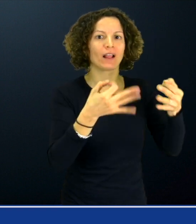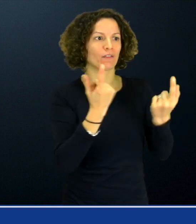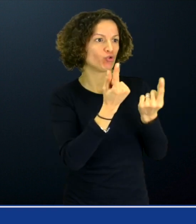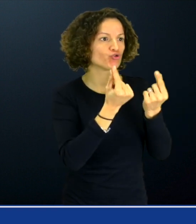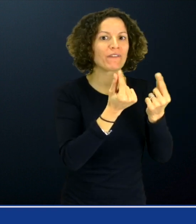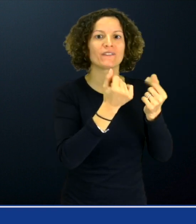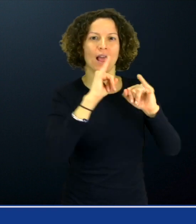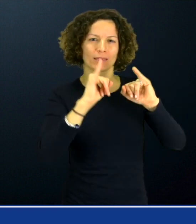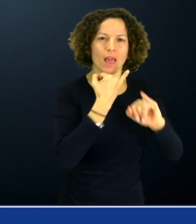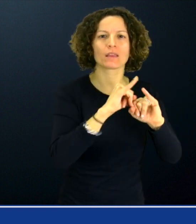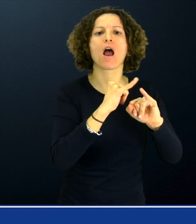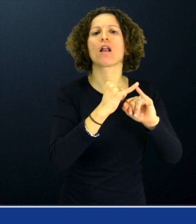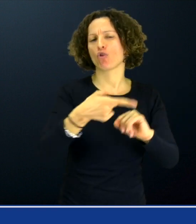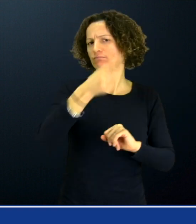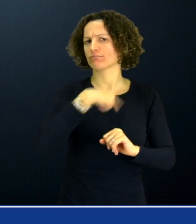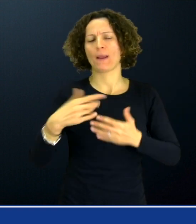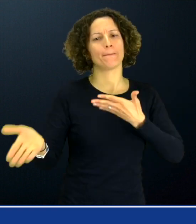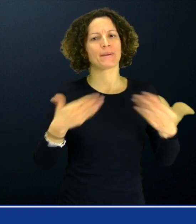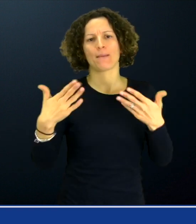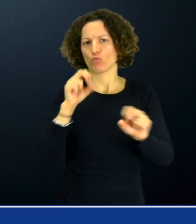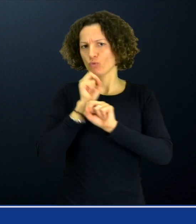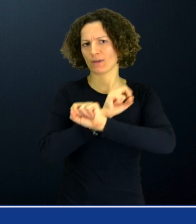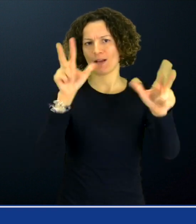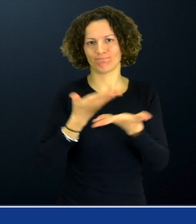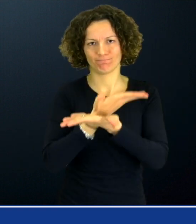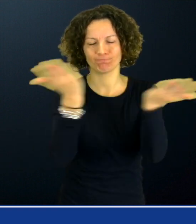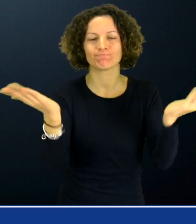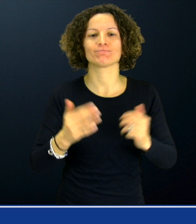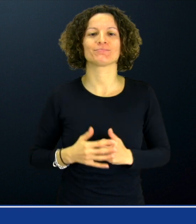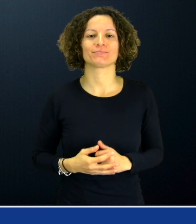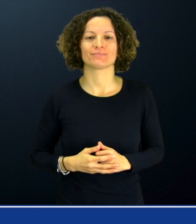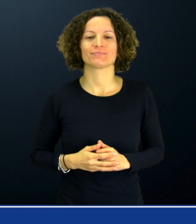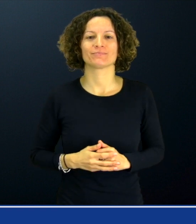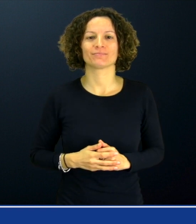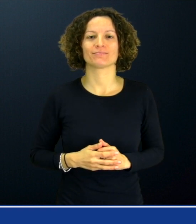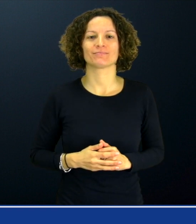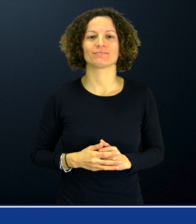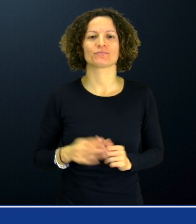ISTAT e i conseguenti aumenti saranno definitivi, fornendovi tutte le cifre nel dettaglio.